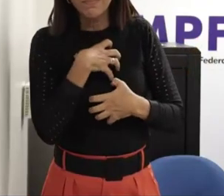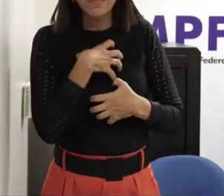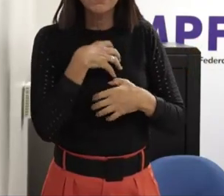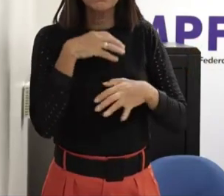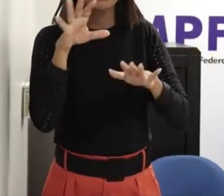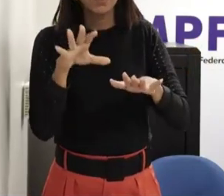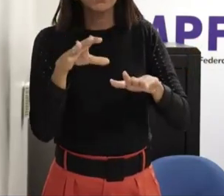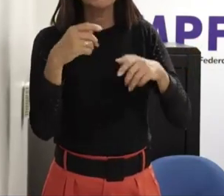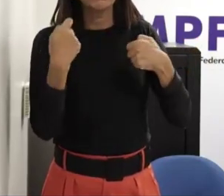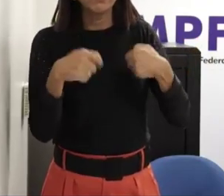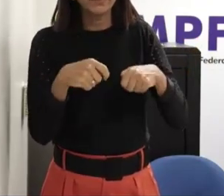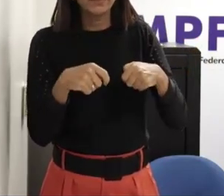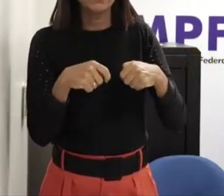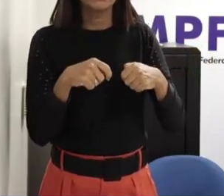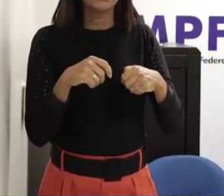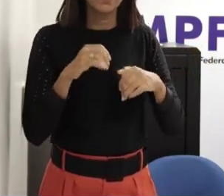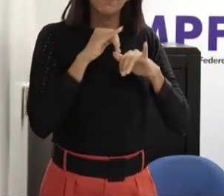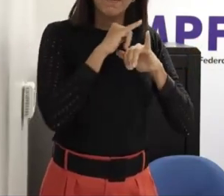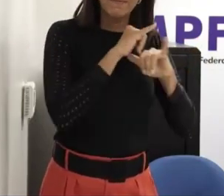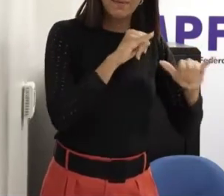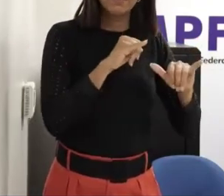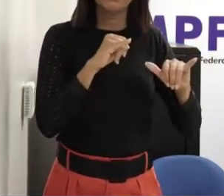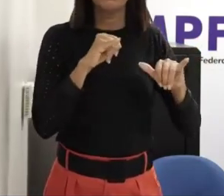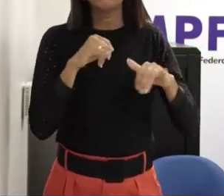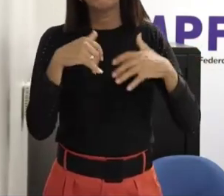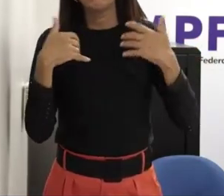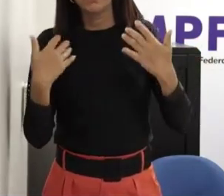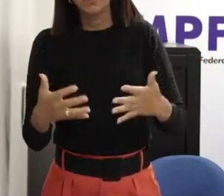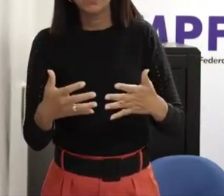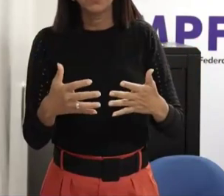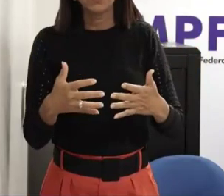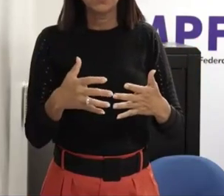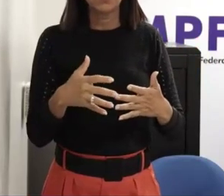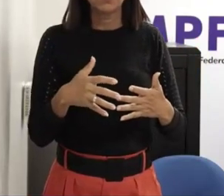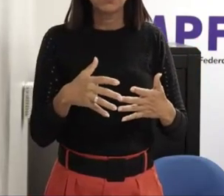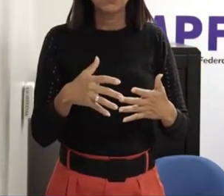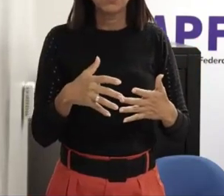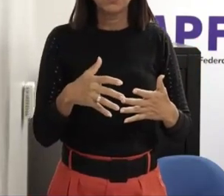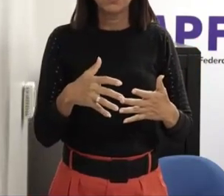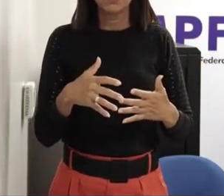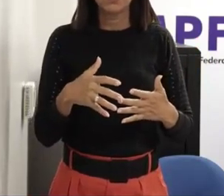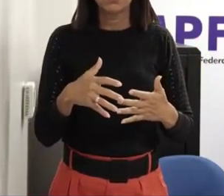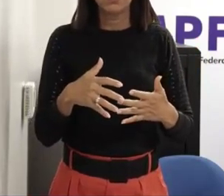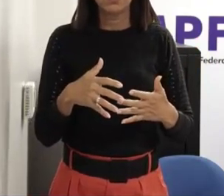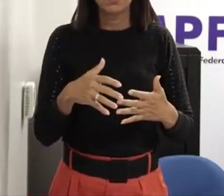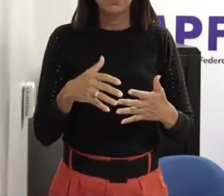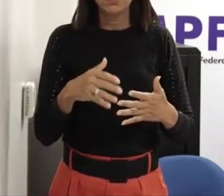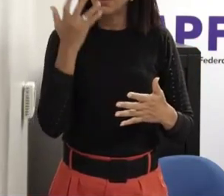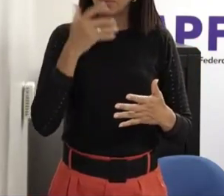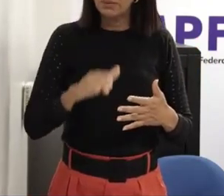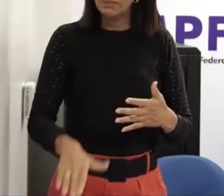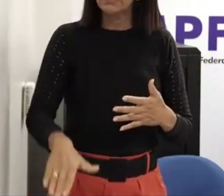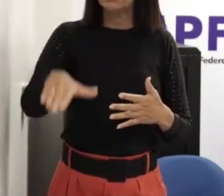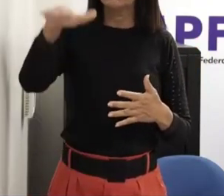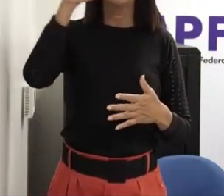e até já atendi né casos de adultos de pais que sofrem demais de ansiedade depressão